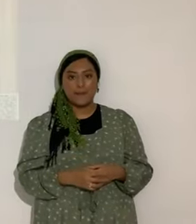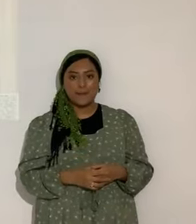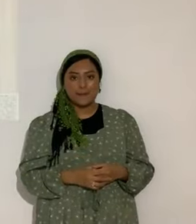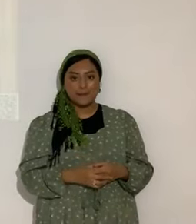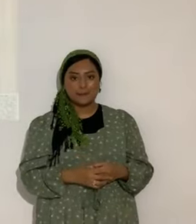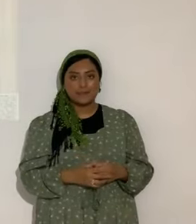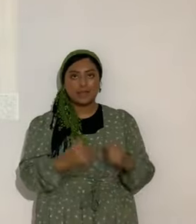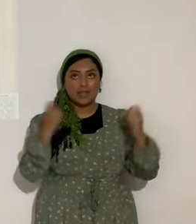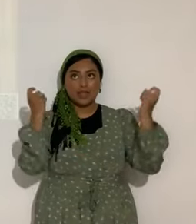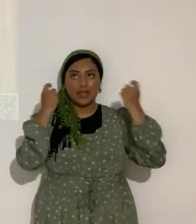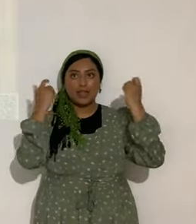Aleluya.